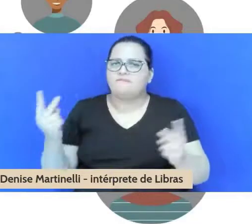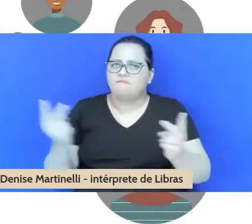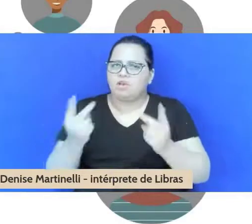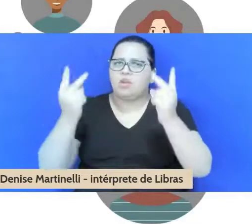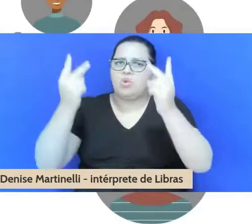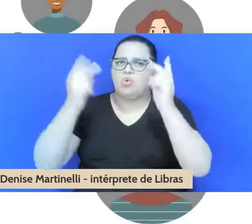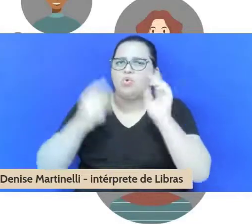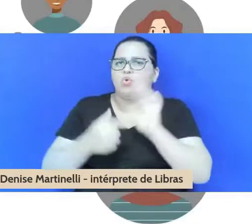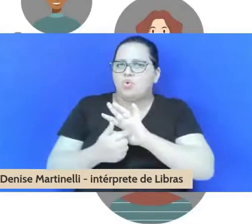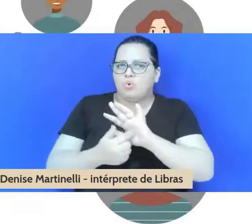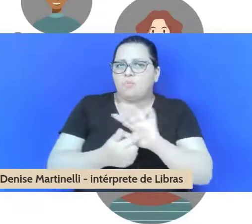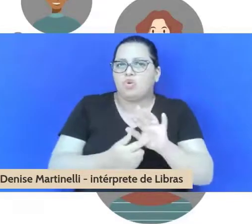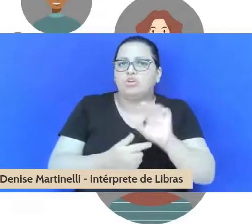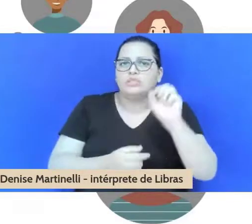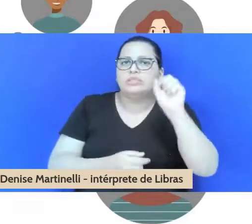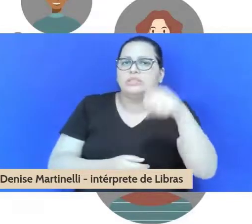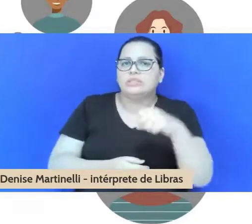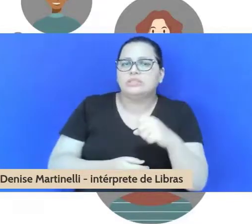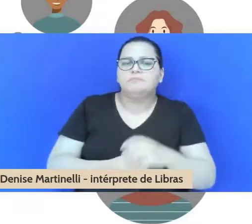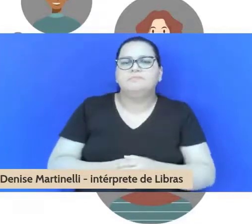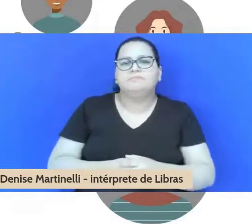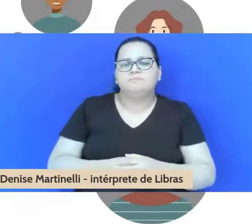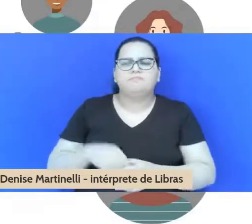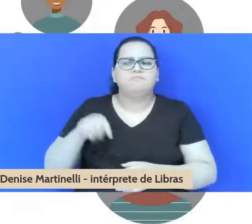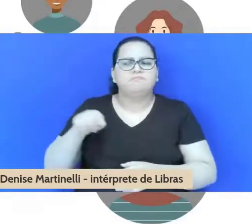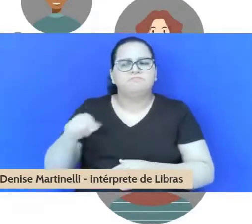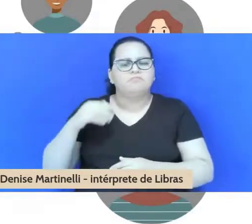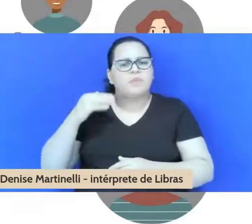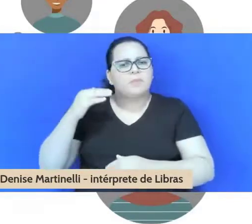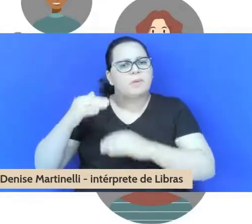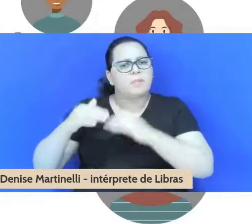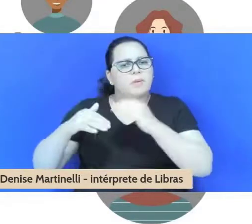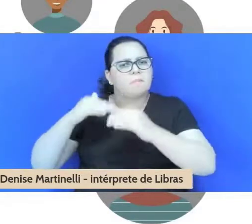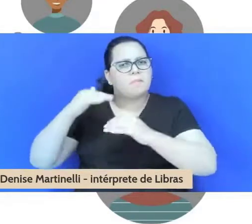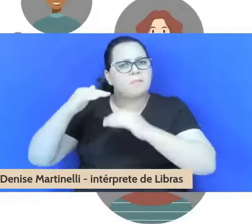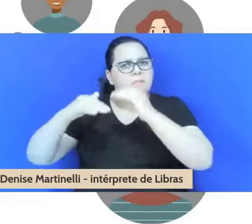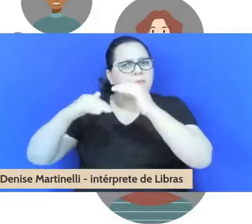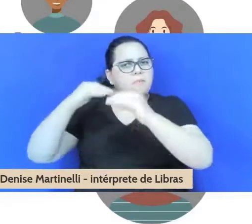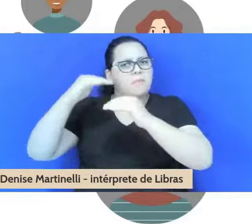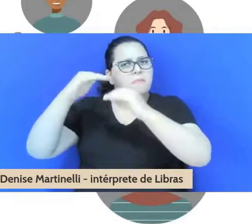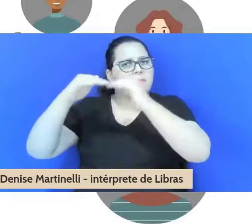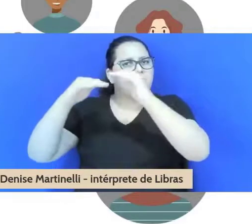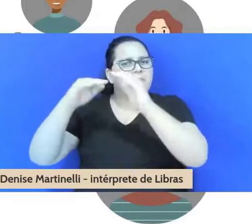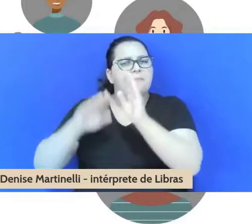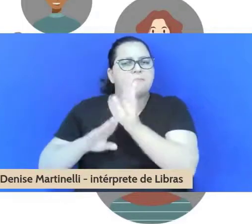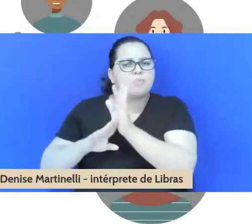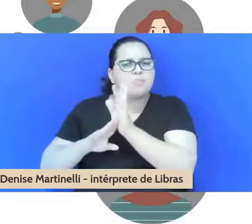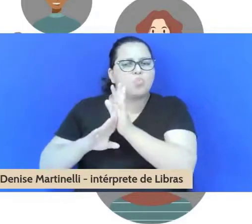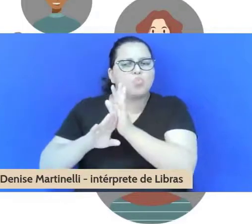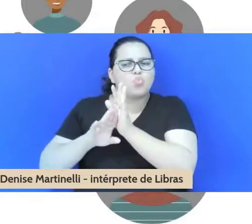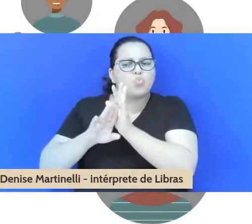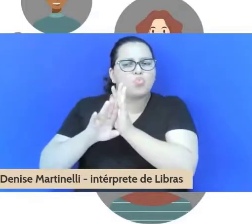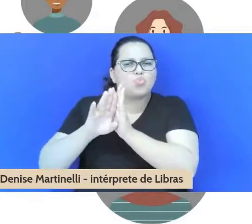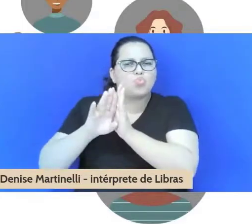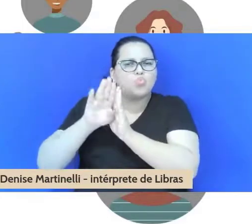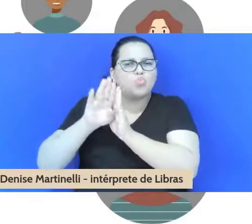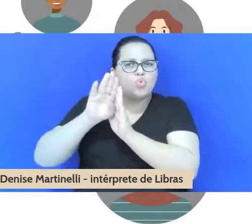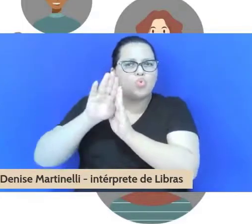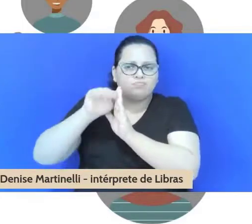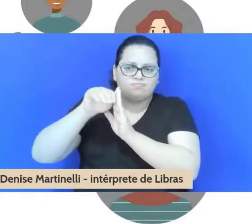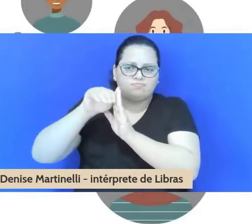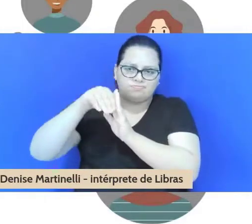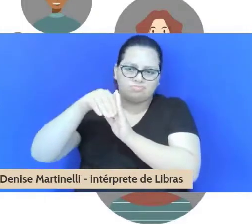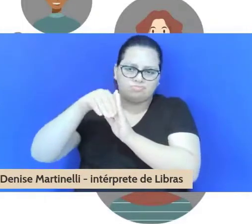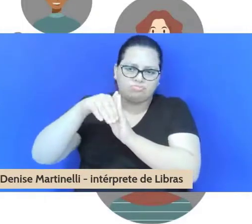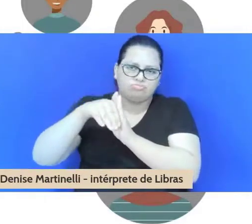fomos subindo, passamos por um pico e descemos muito, por diversos motivos.